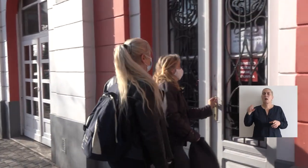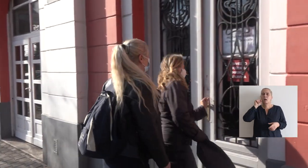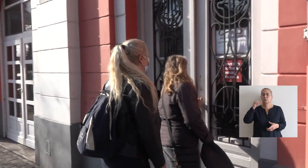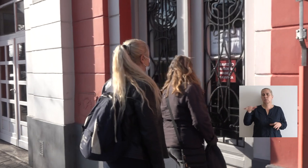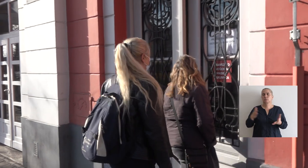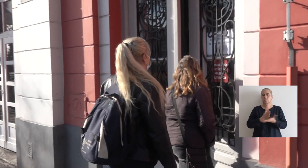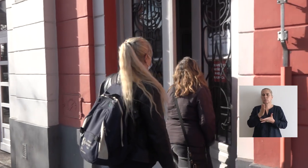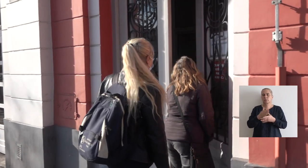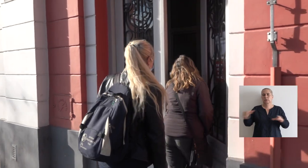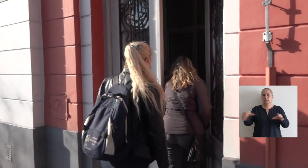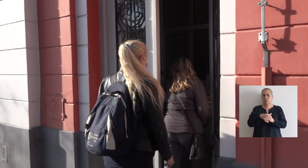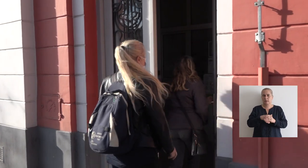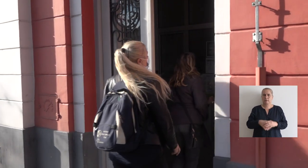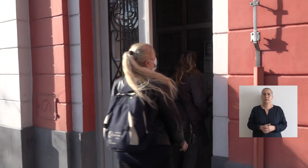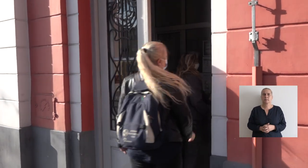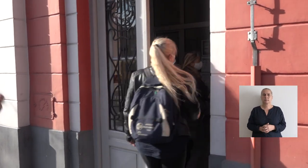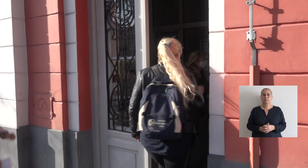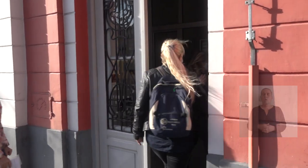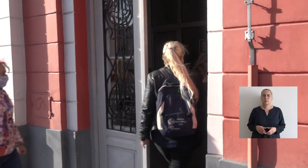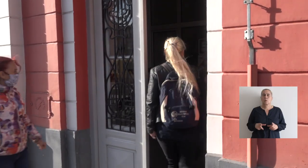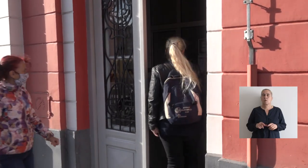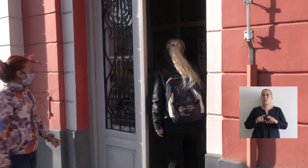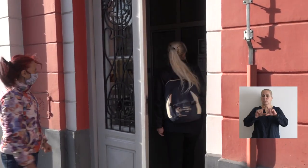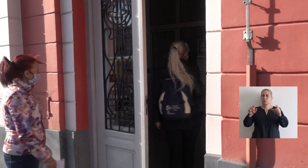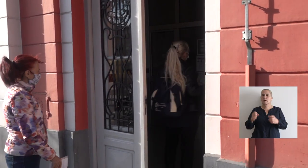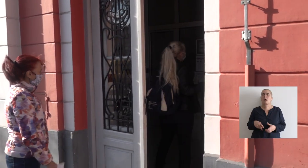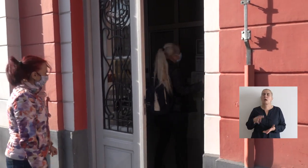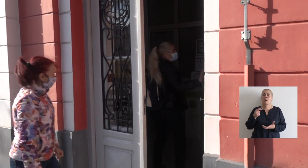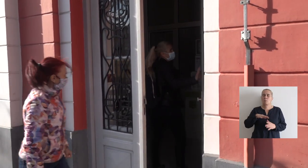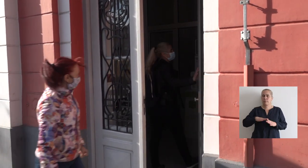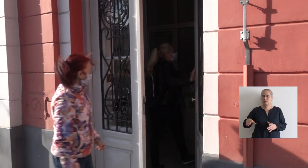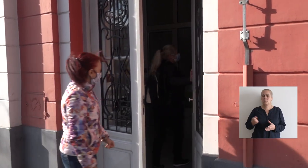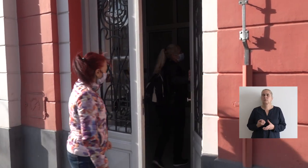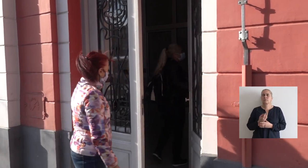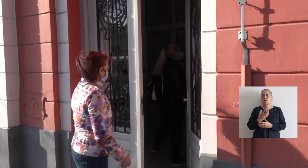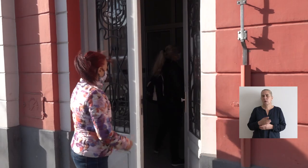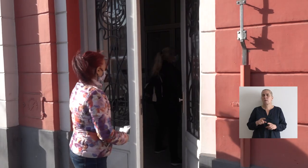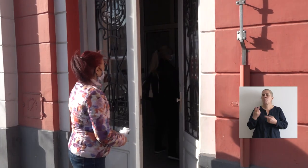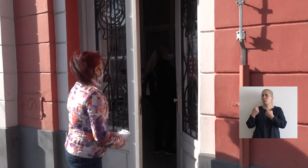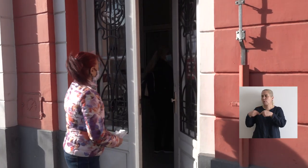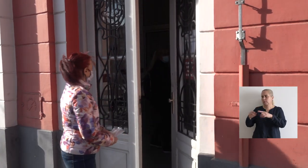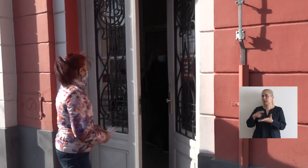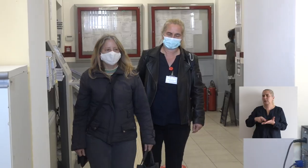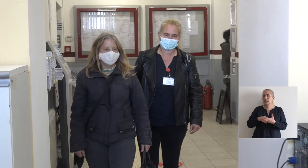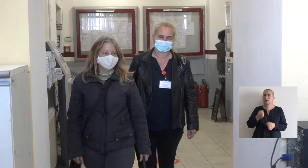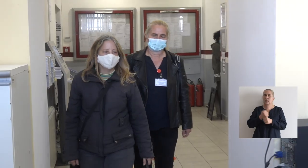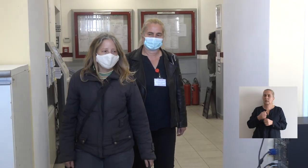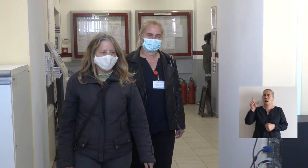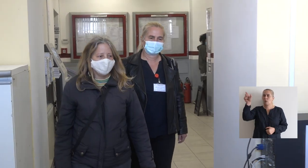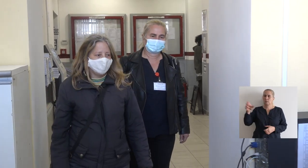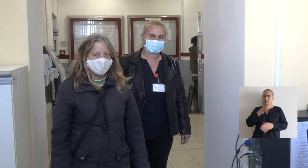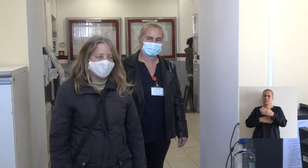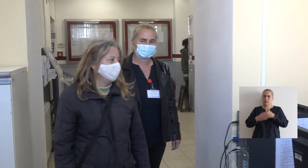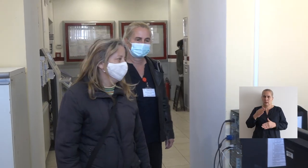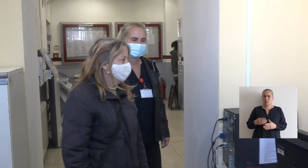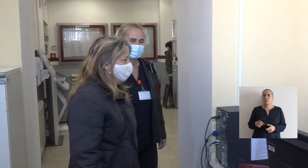uputila u Nacionalnu službu za zapošljavanje. U ovoj ustanovi je u prizemlju oformljena posebna kancelarija za rad sa osobama